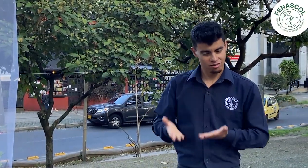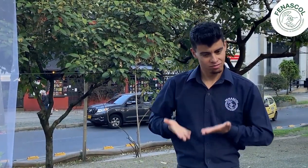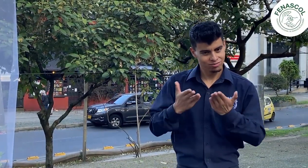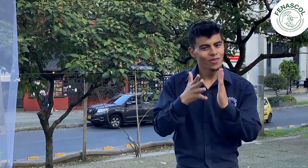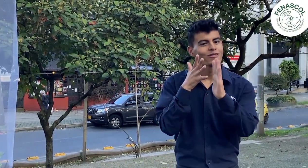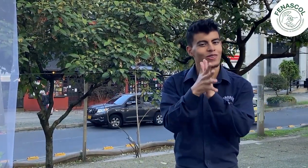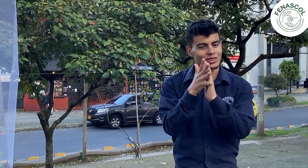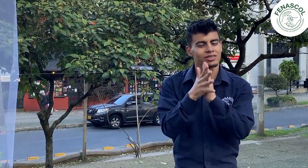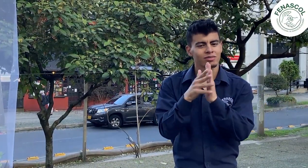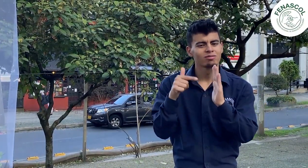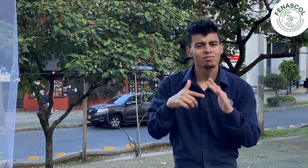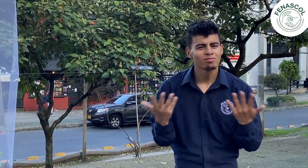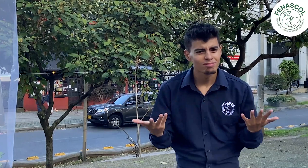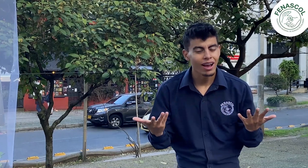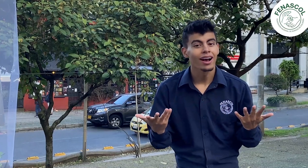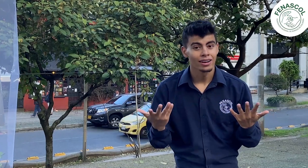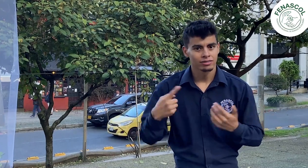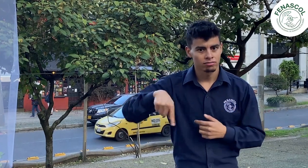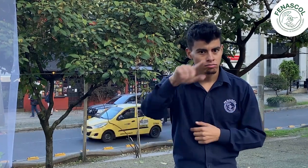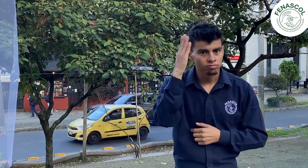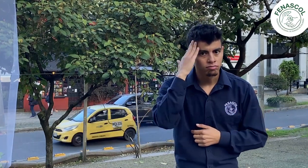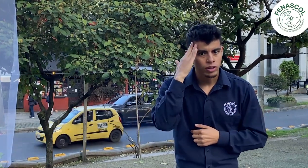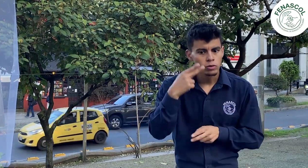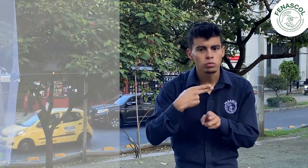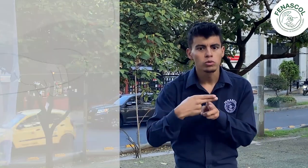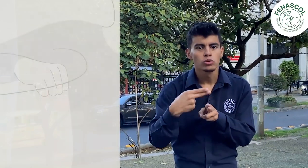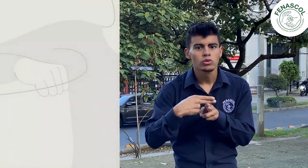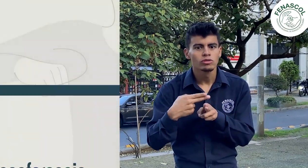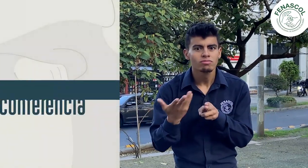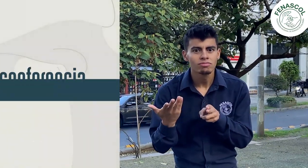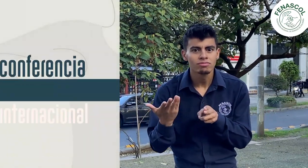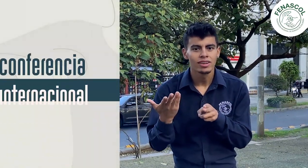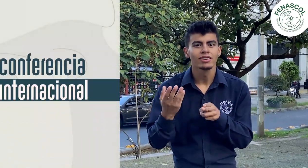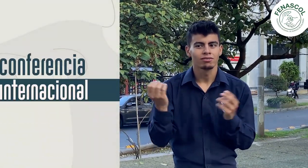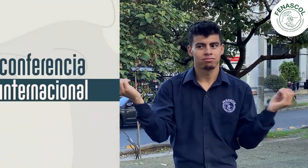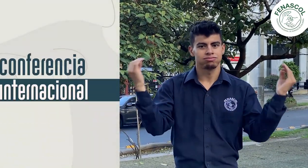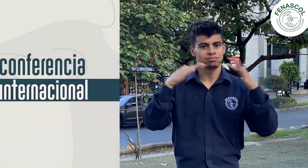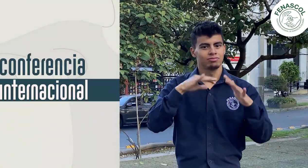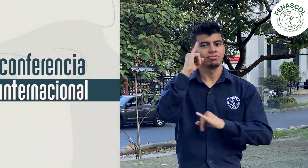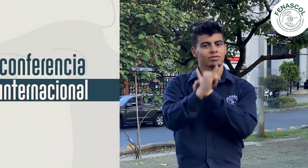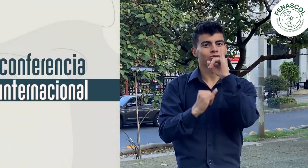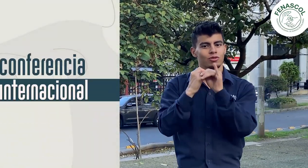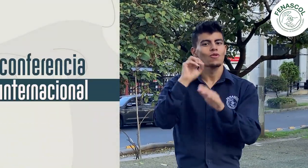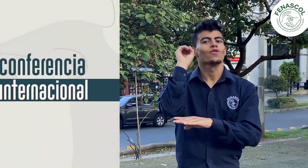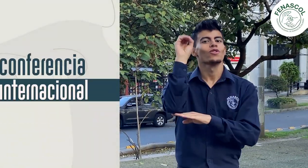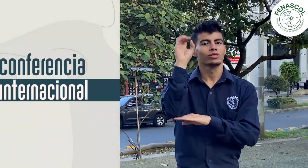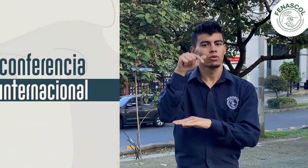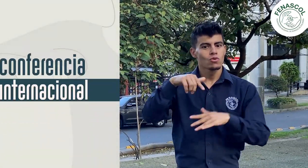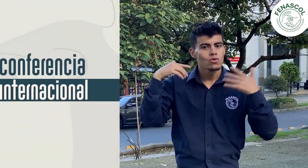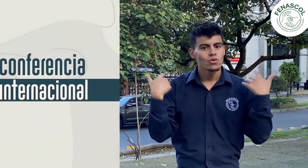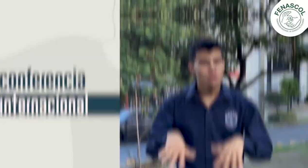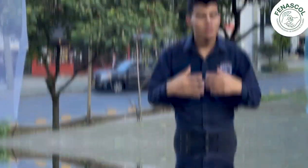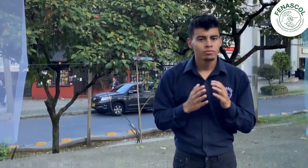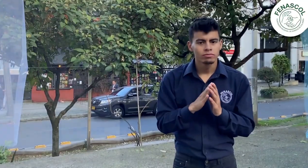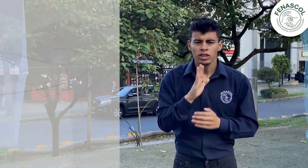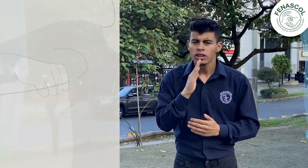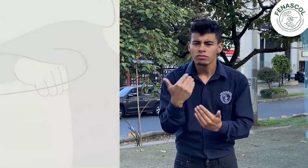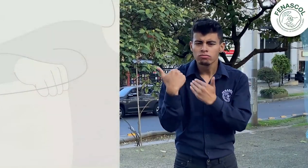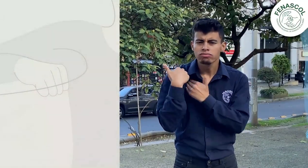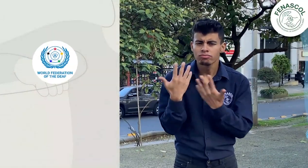Desde FNASCOL queremos darte una información. ¿Sabías que muy pronto se llevará a cabo la Conferencia Internacional a cargo de la Junta